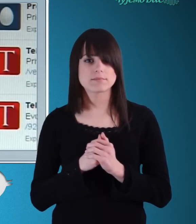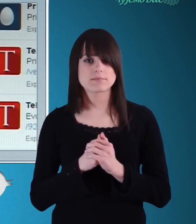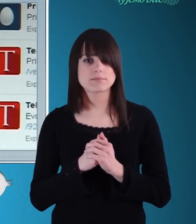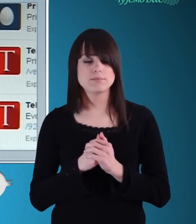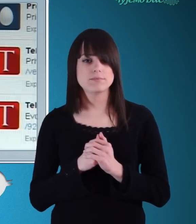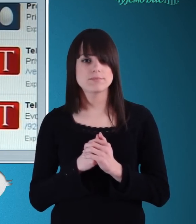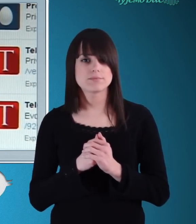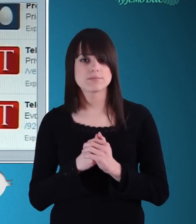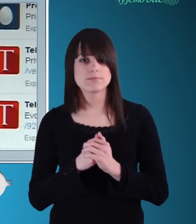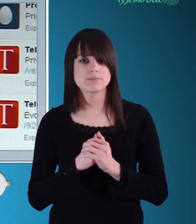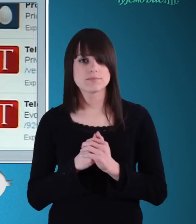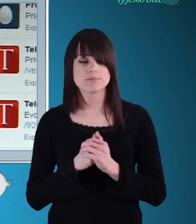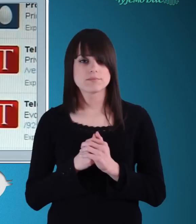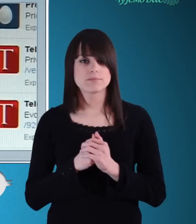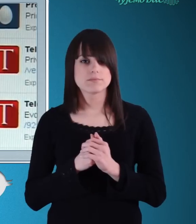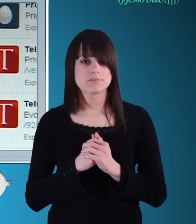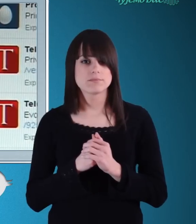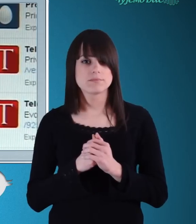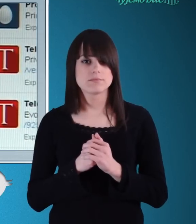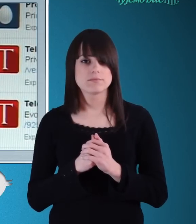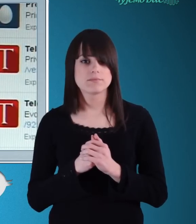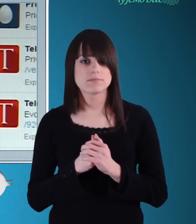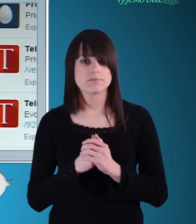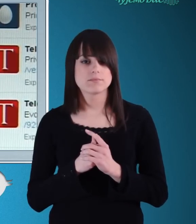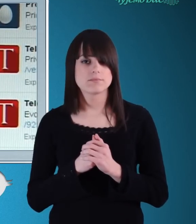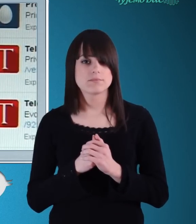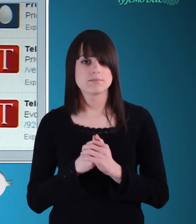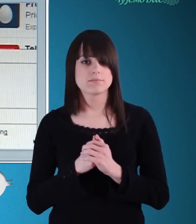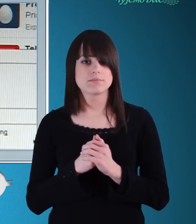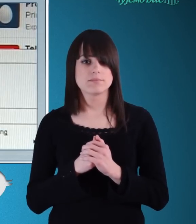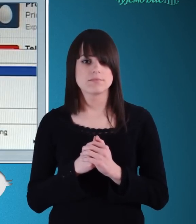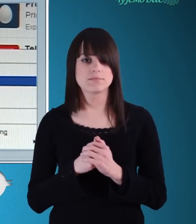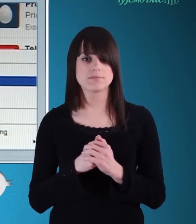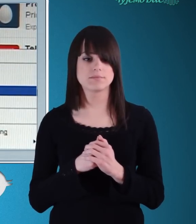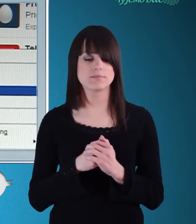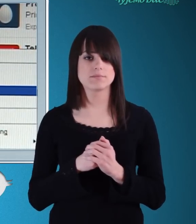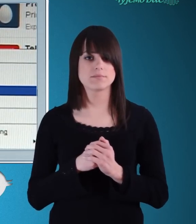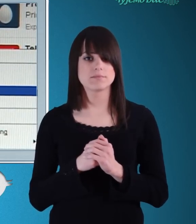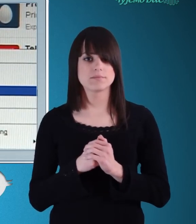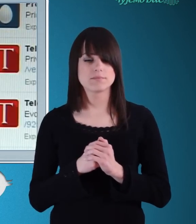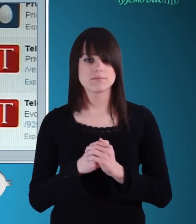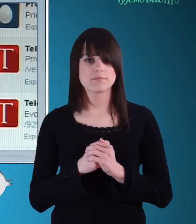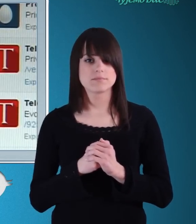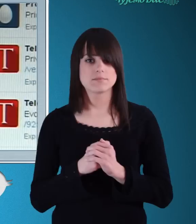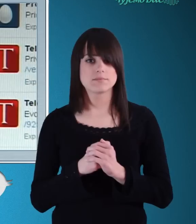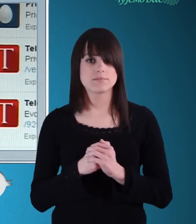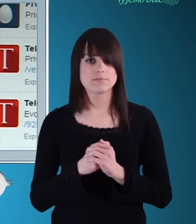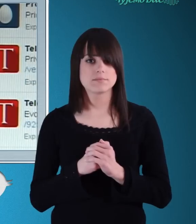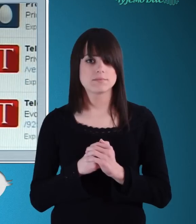Napisaćete poruku kojom želite da skrenete pažnju mediju o određenoj stvari.